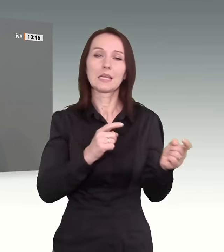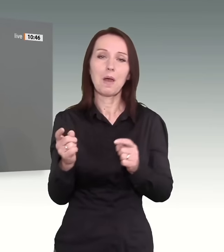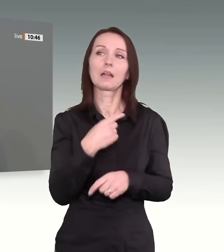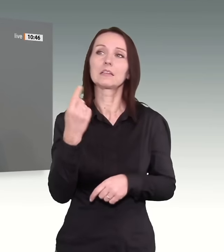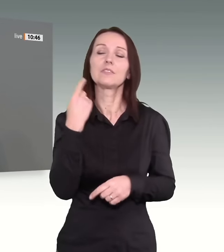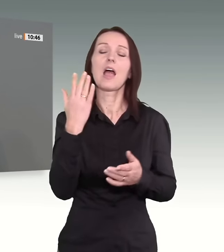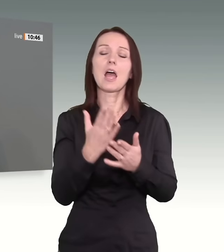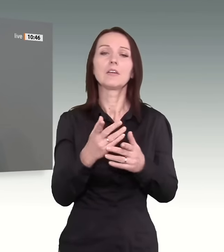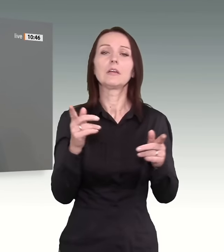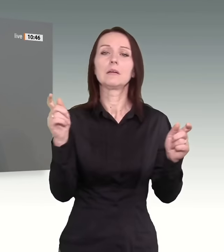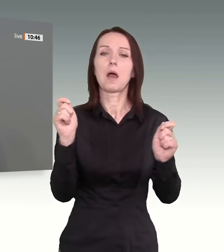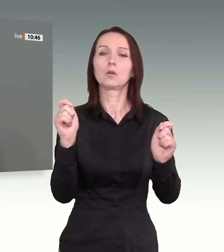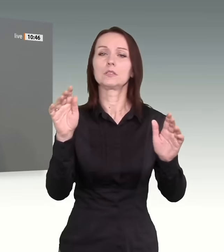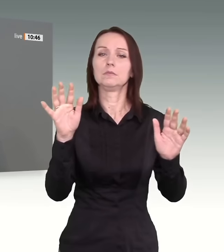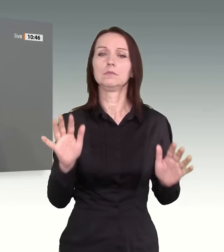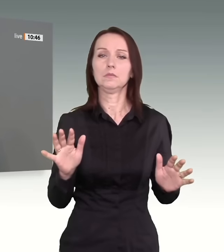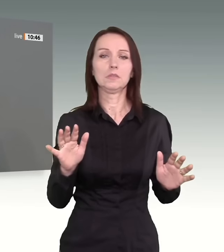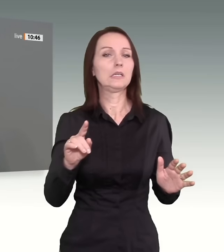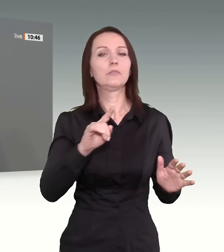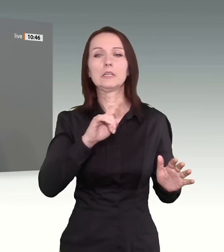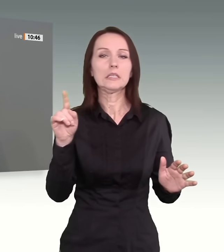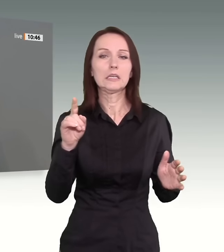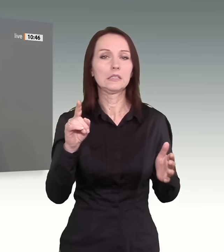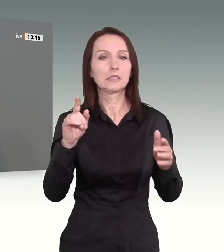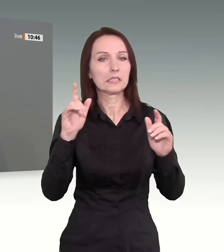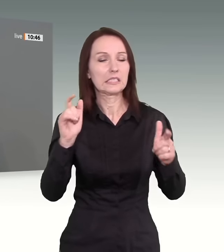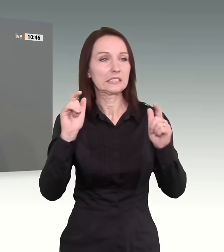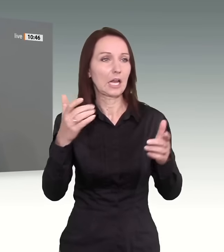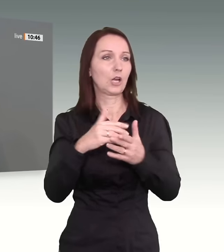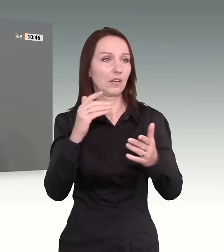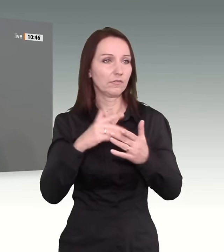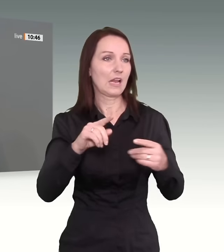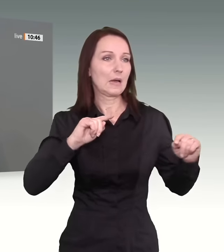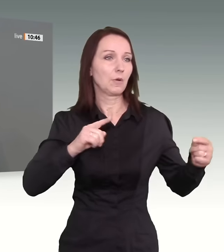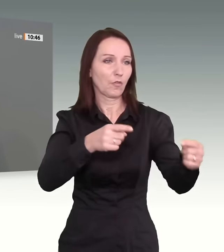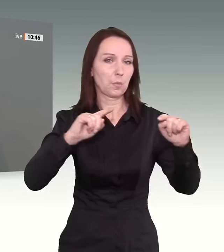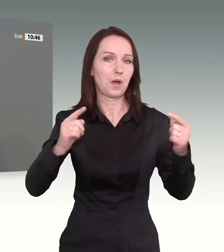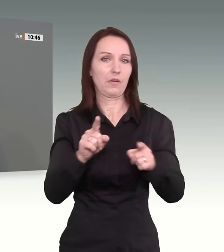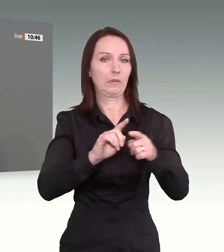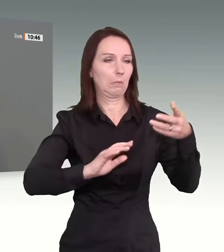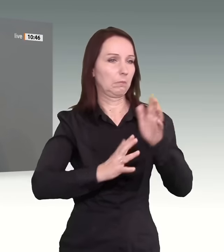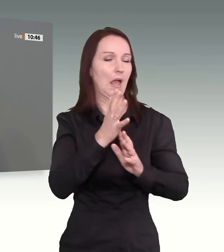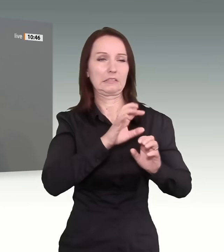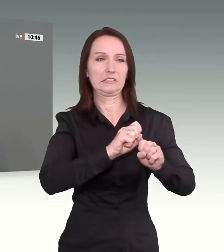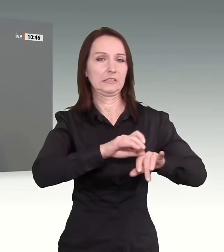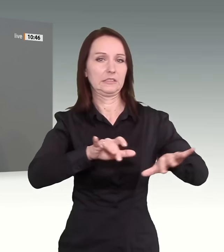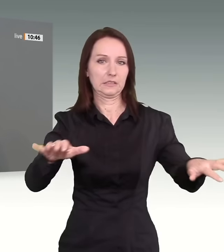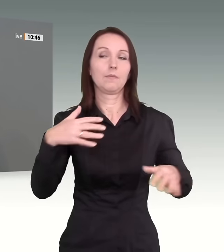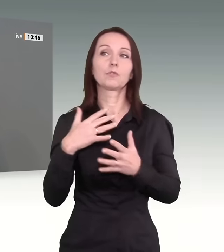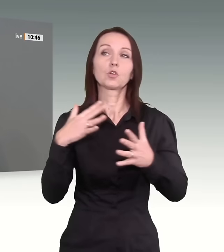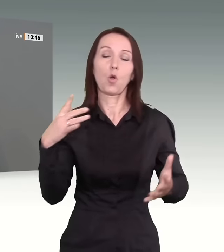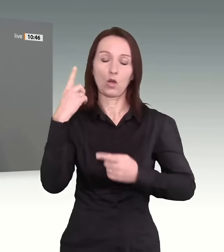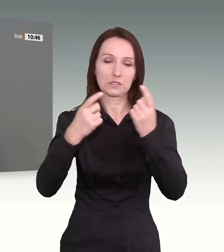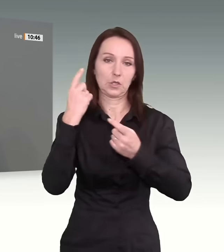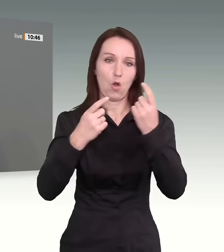innehalten und nicht die ganze Gesellschaft immer weiter in Brand setzen. Das macht mir große